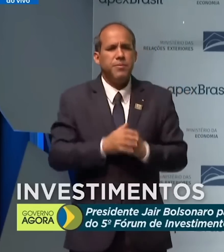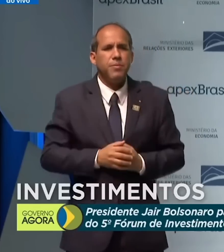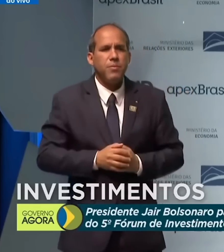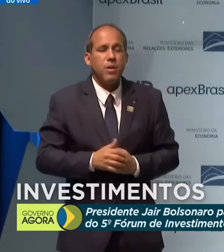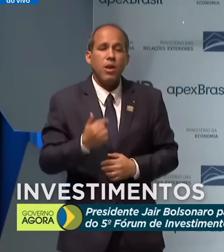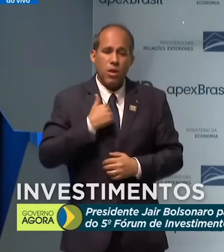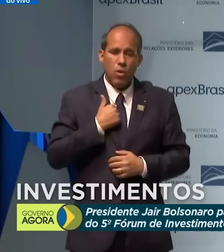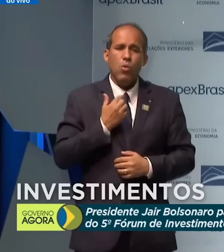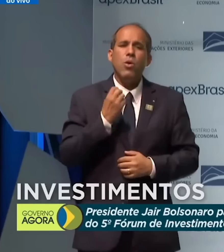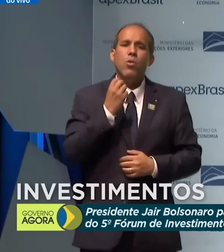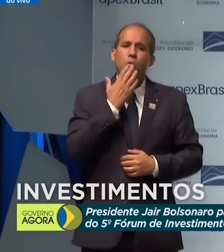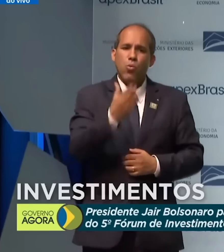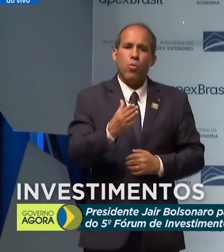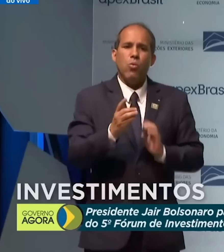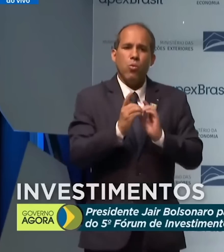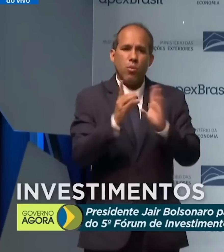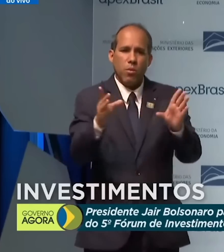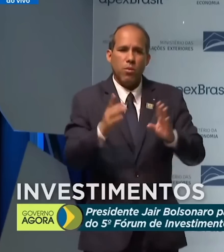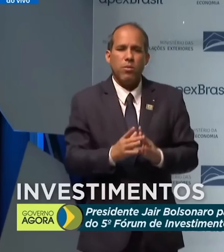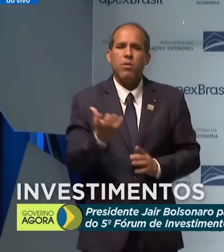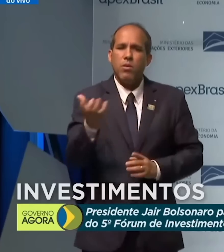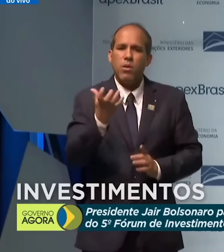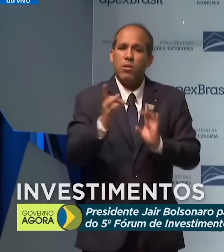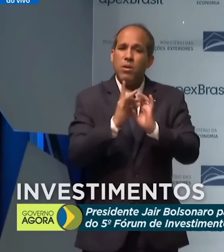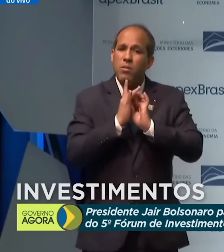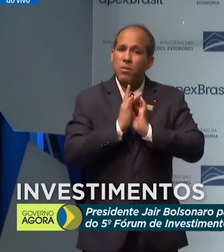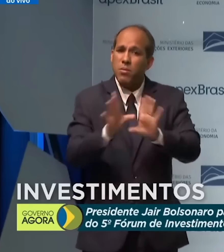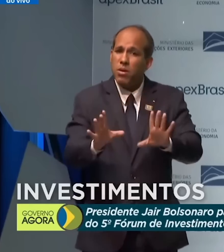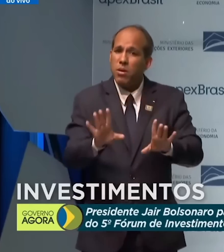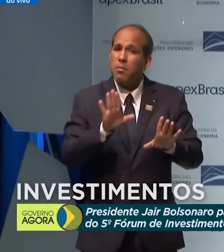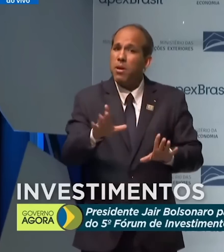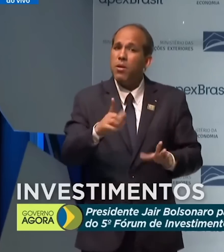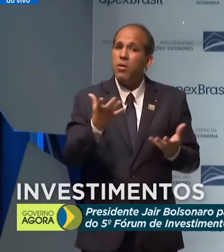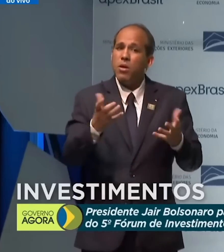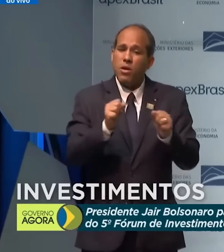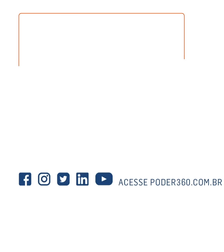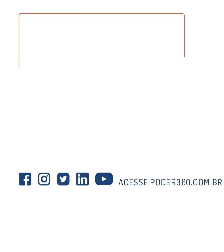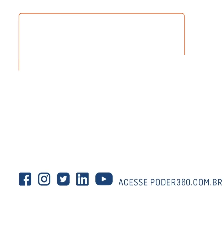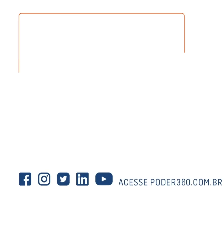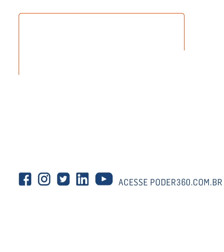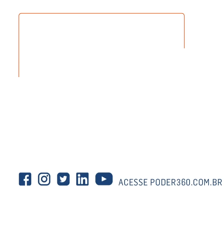Sou democrata, prezo pela liberdade e quero a coisa certa.